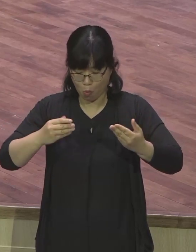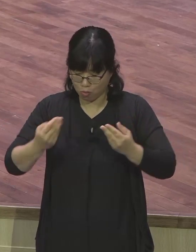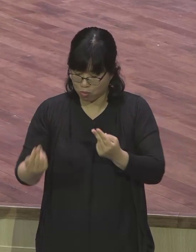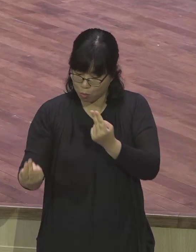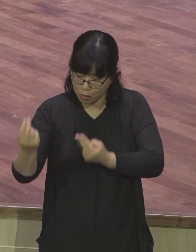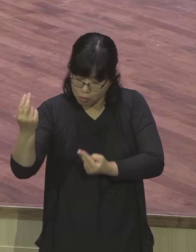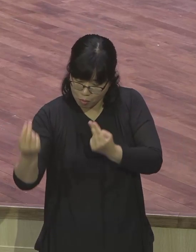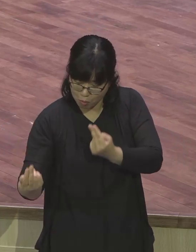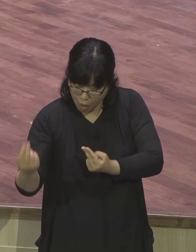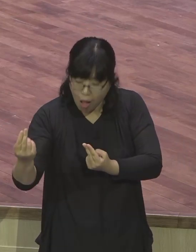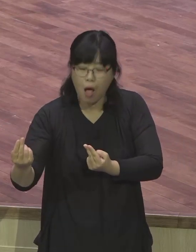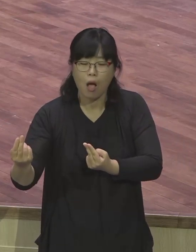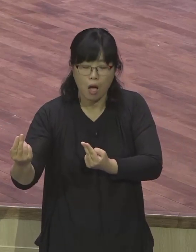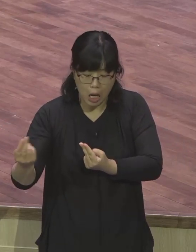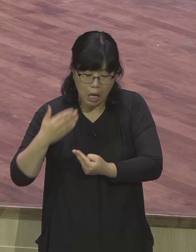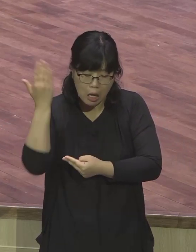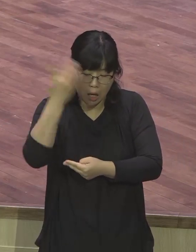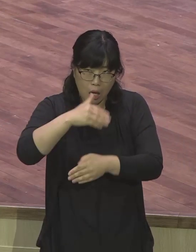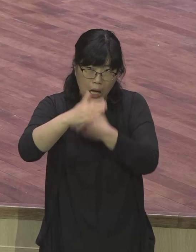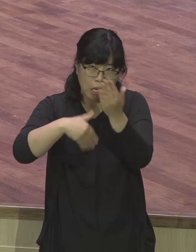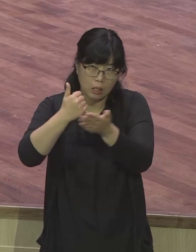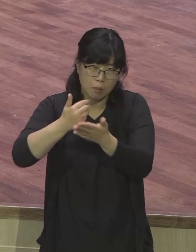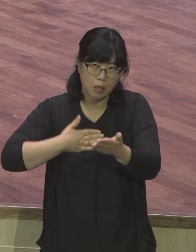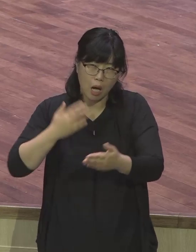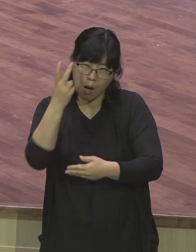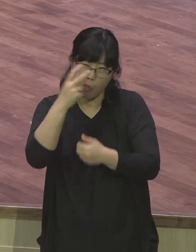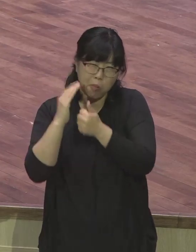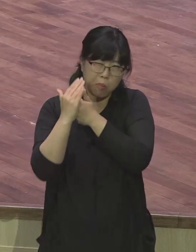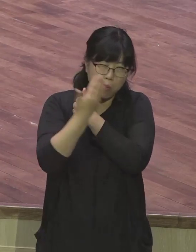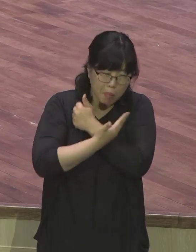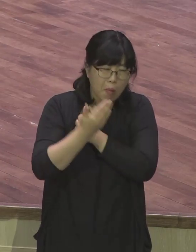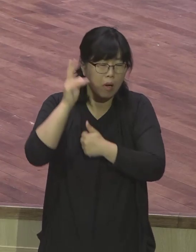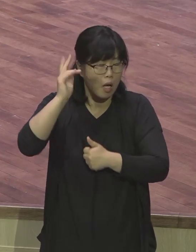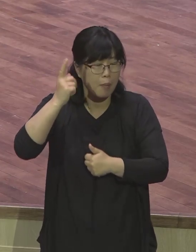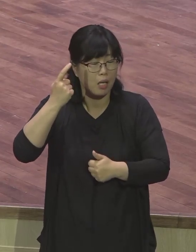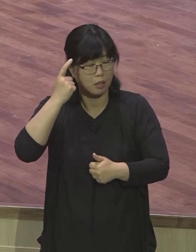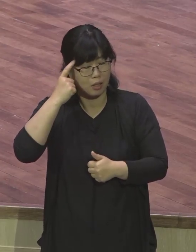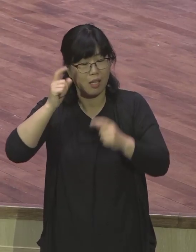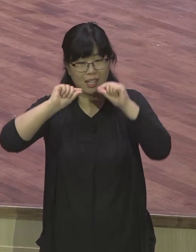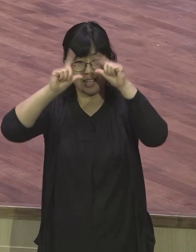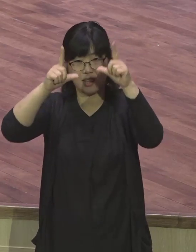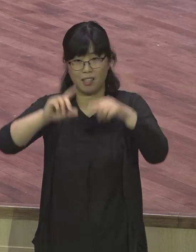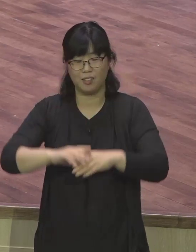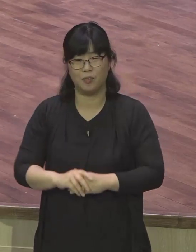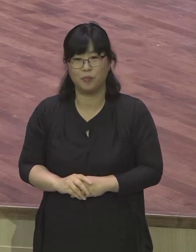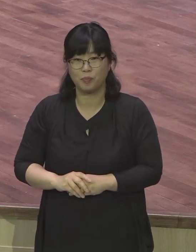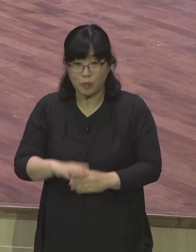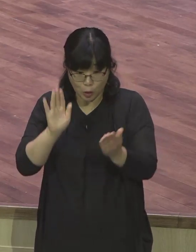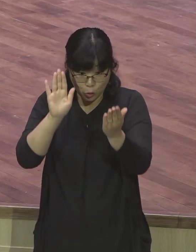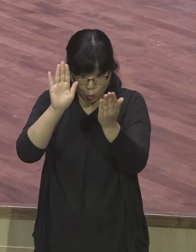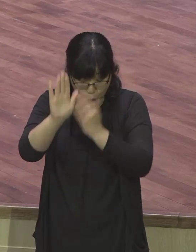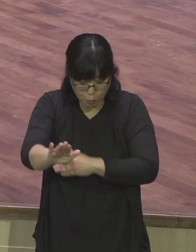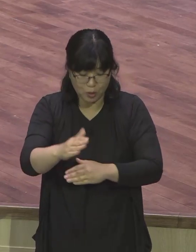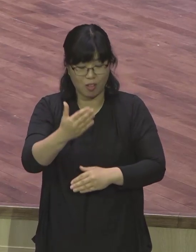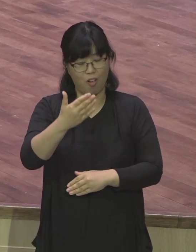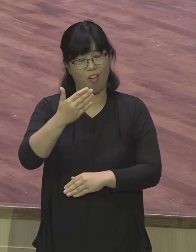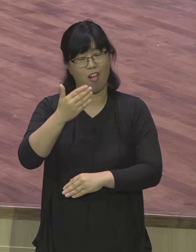되었습니다 그 후에 신기하게 강단의 말씀이 들려지기 시작했고 그러면서 1차 합숙을 다녀오게 되었는데